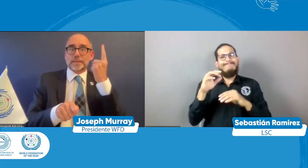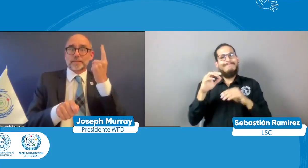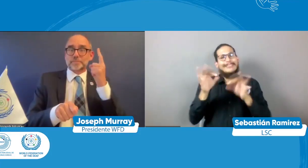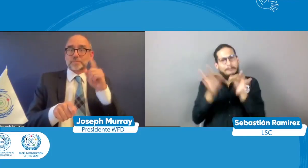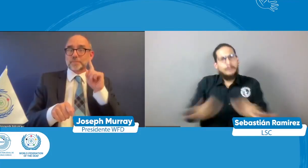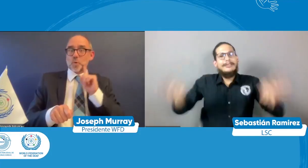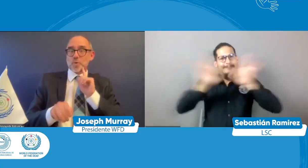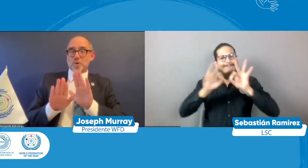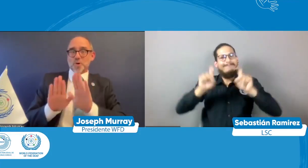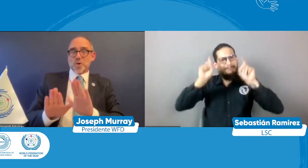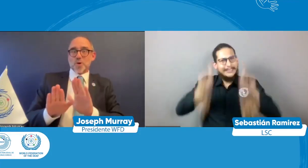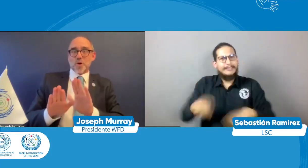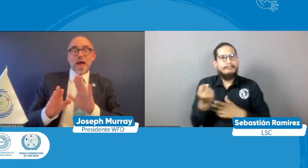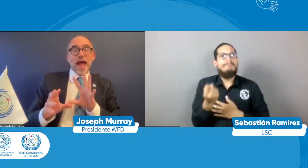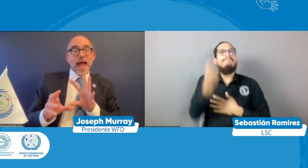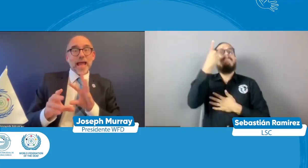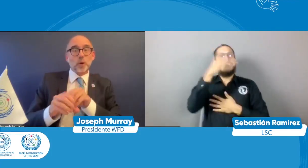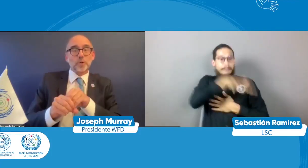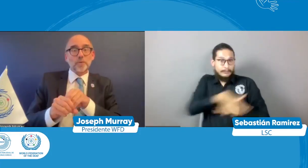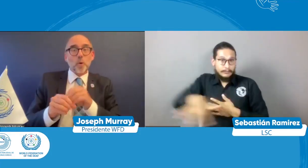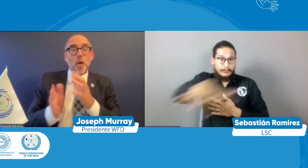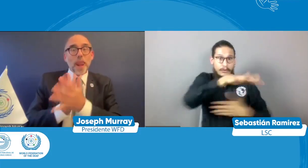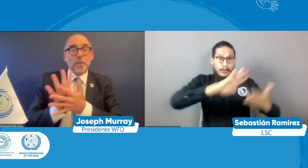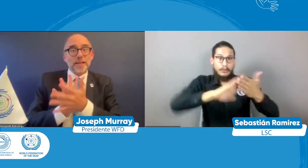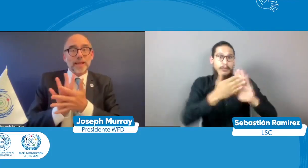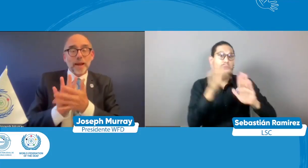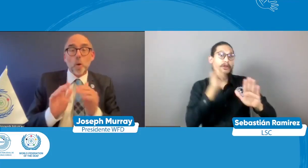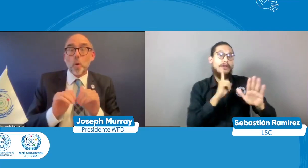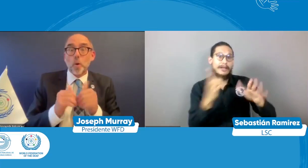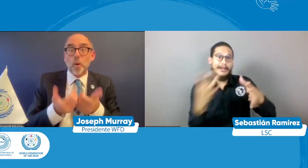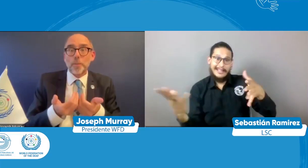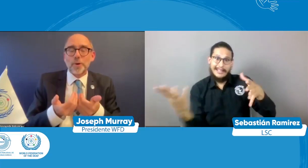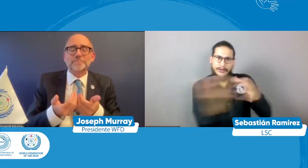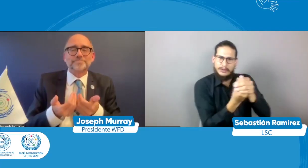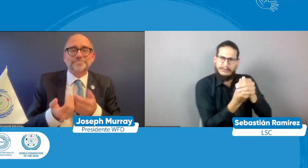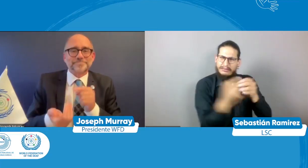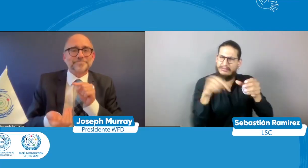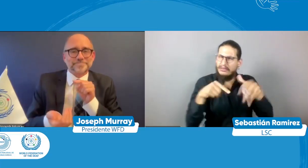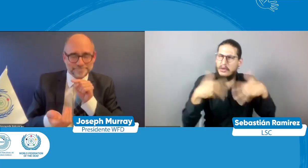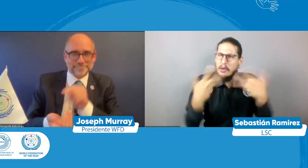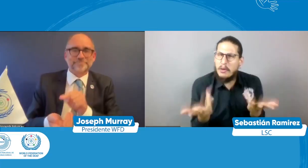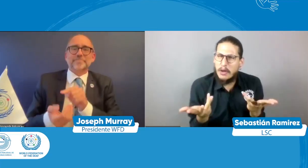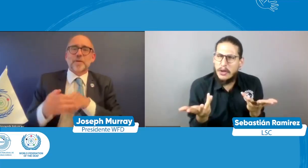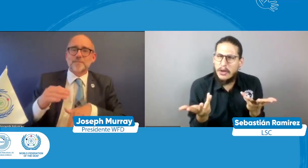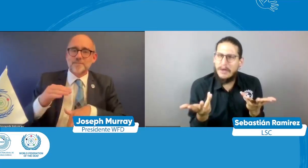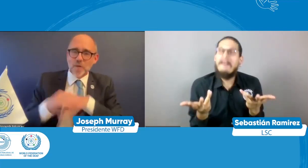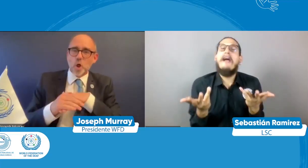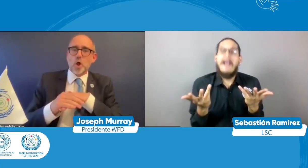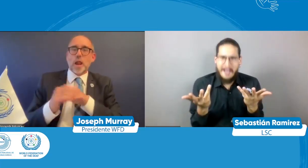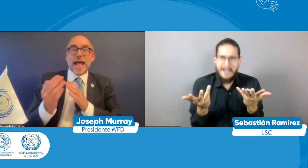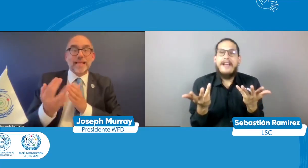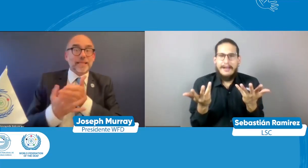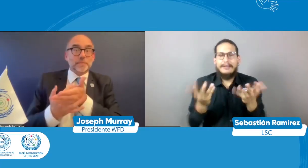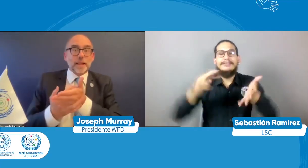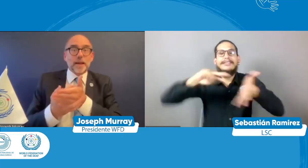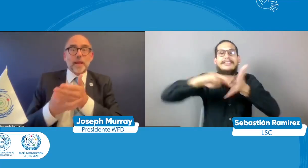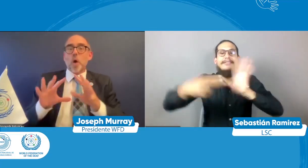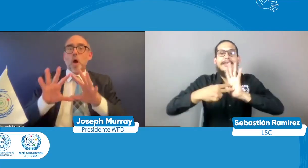logre entender esto logre entender estas diferencias de que la inclusión en la lengua de señas requiere